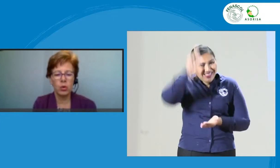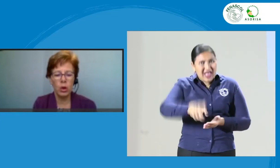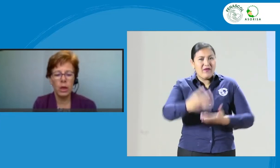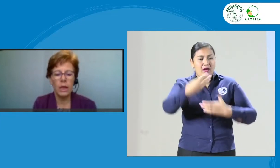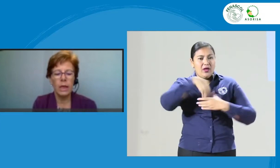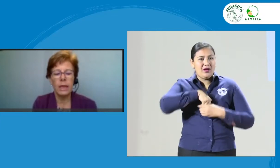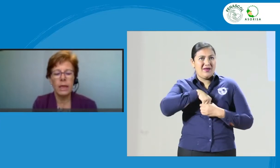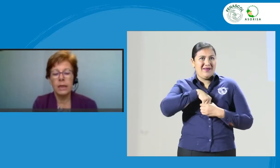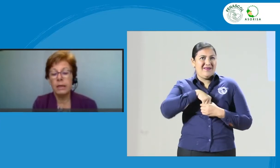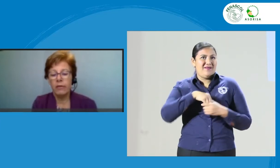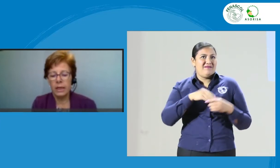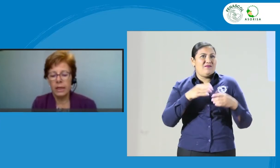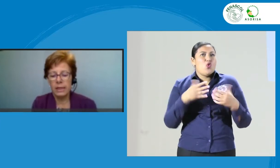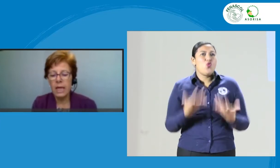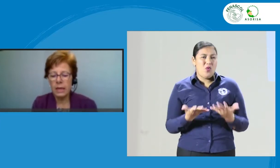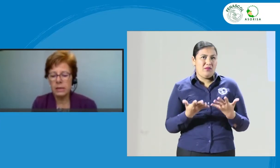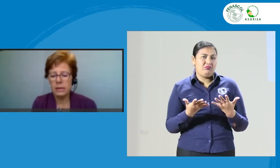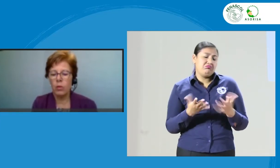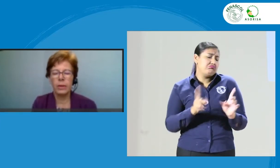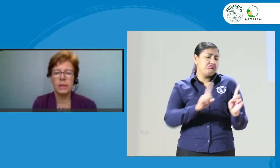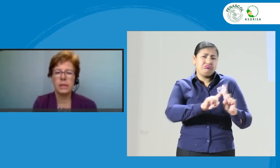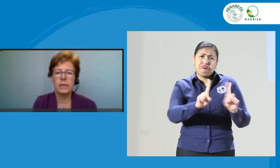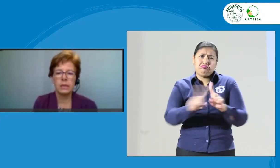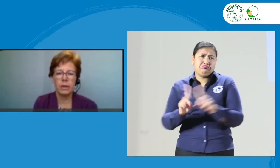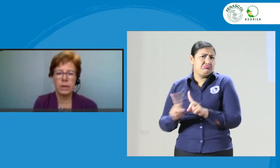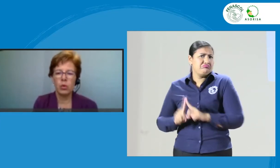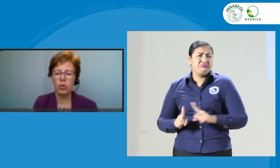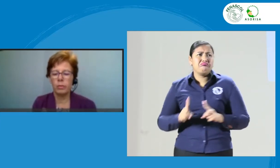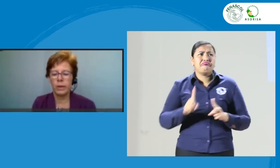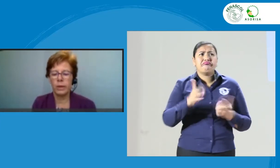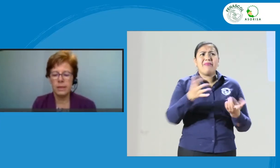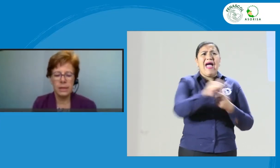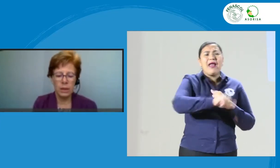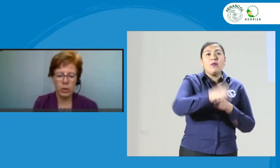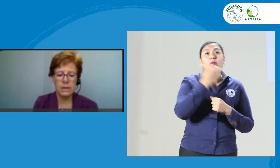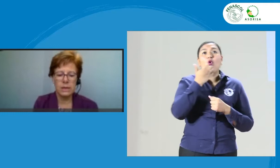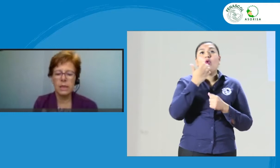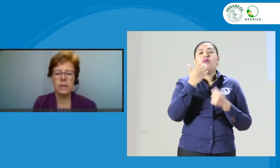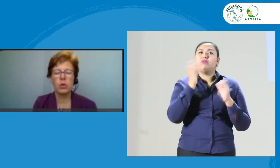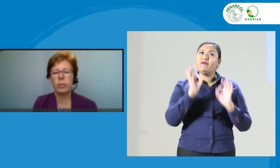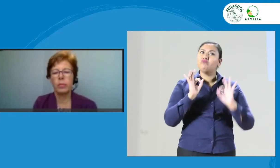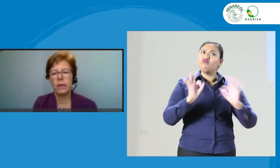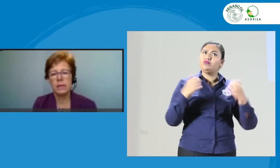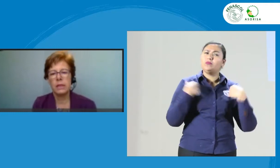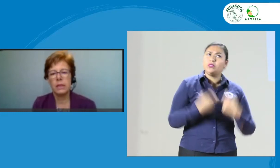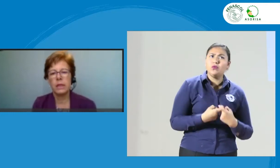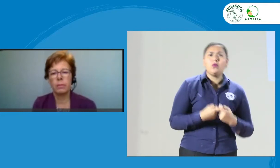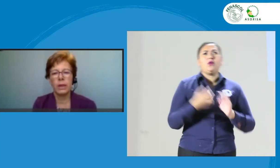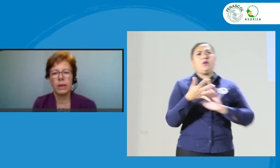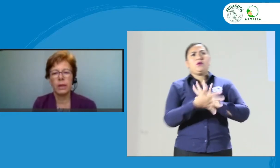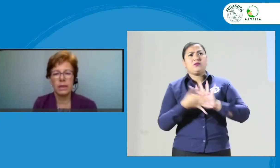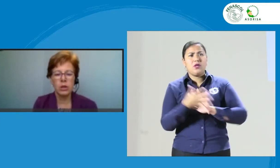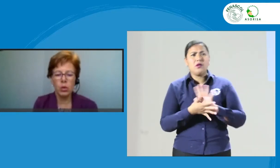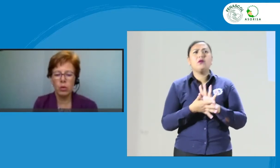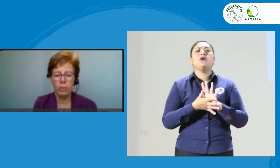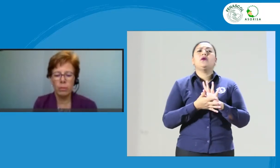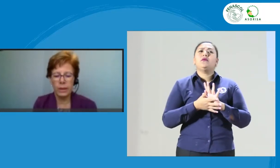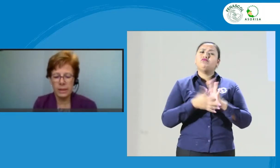en diferentes áreas, competencias de español, competencias de lengua de señas, competencias de interpretación, competencias